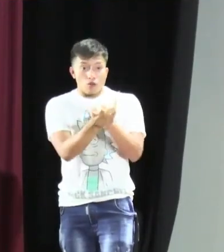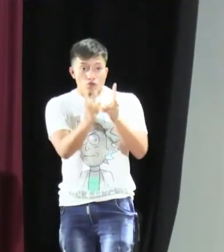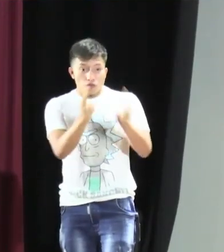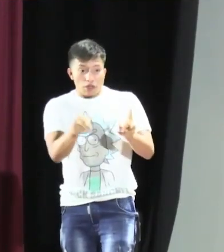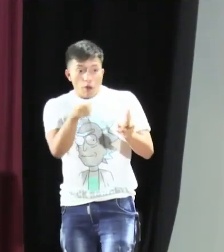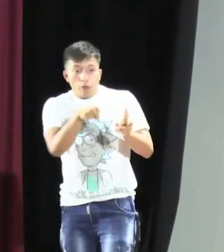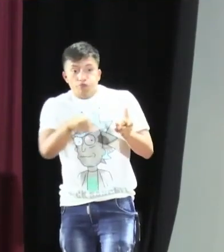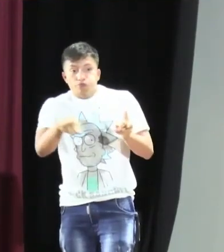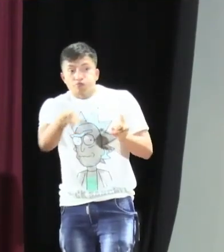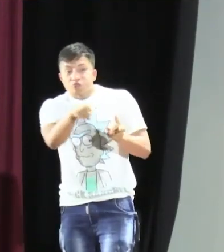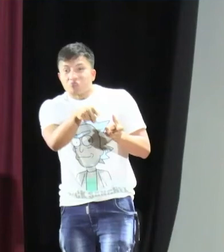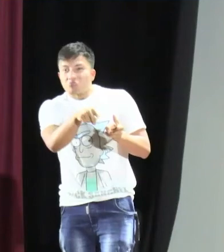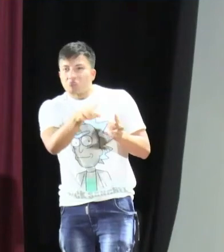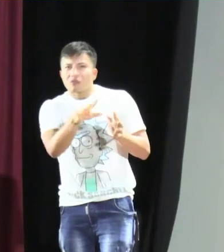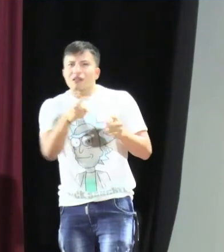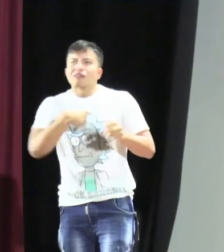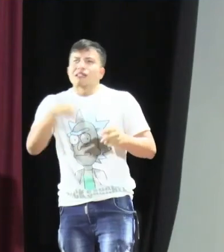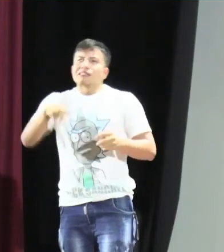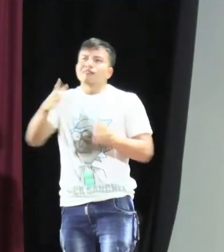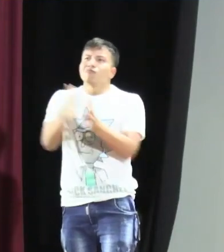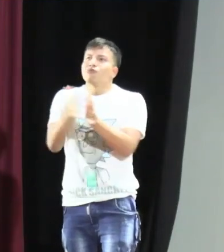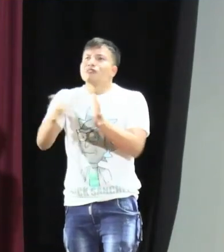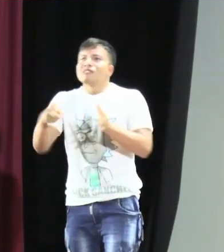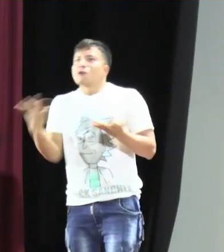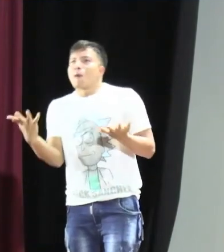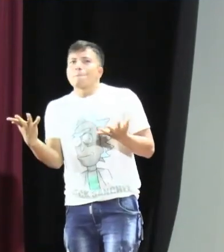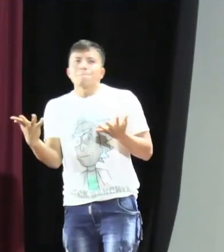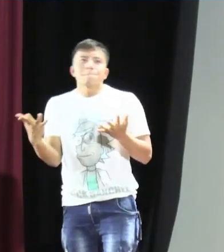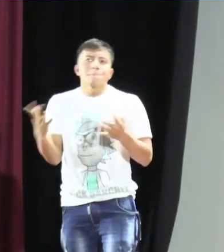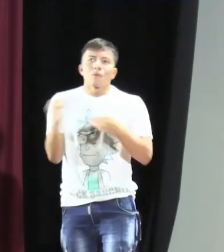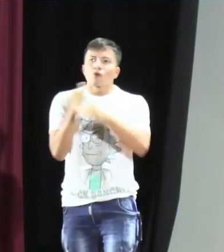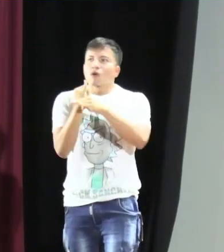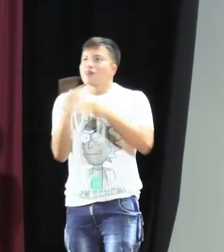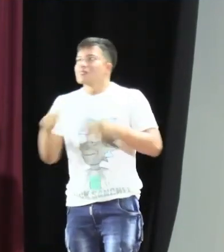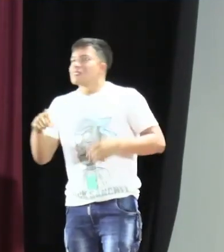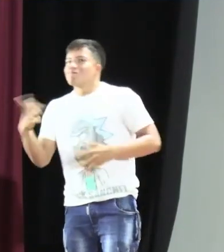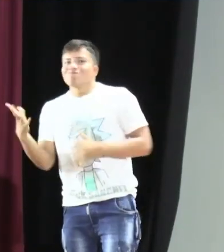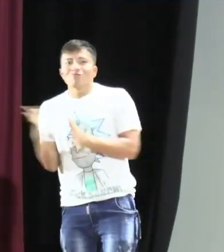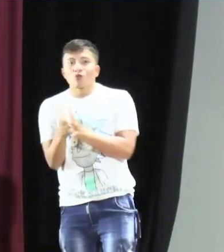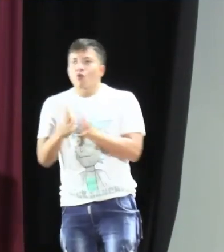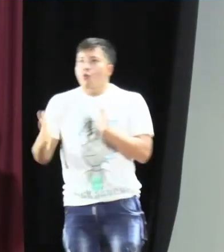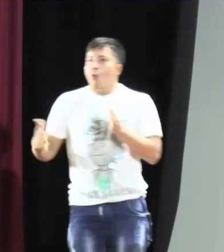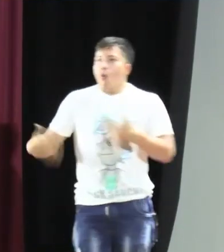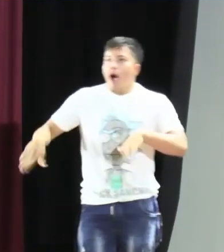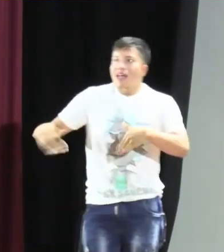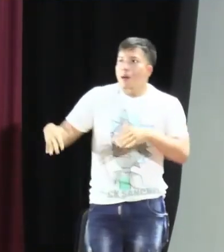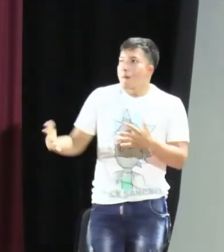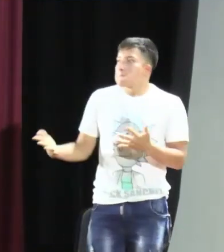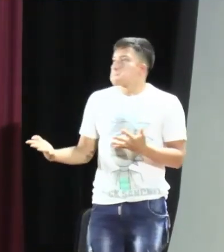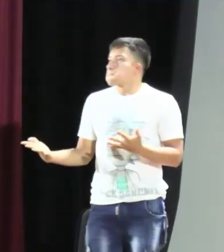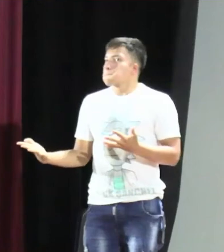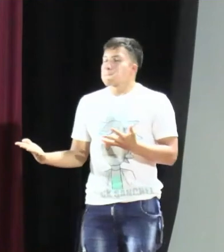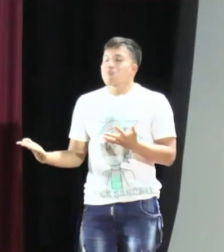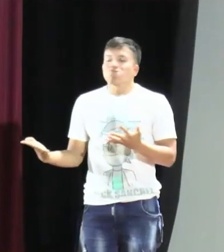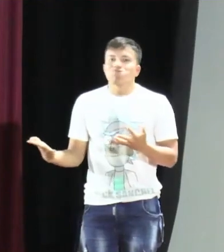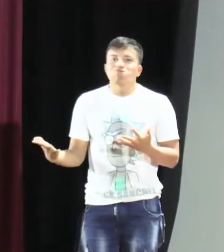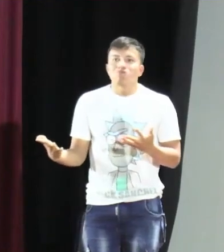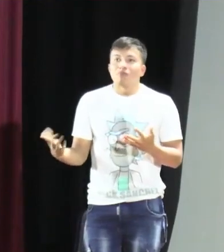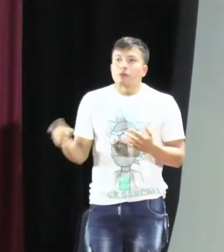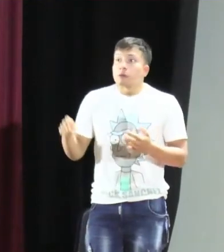modelos lingüísticos. ¿Son los estudiantes que se necesitan un modelo lingüístico en la institución, pero